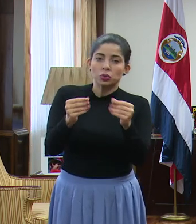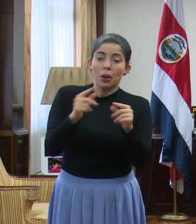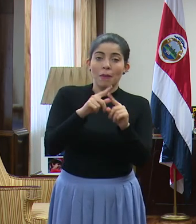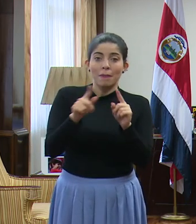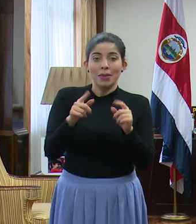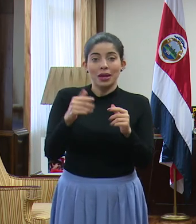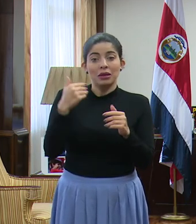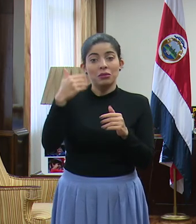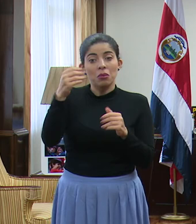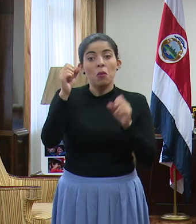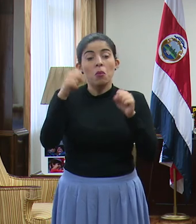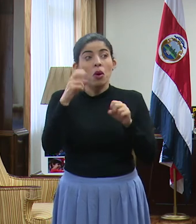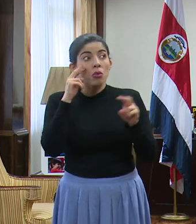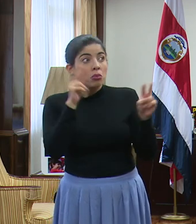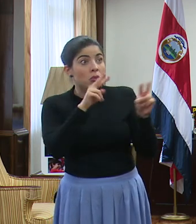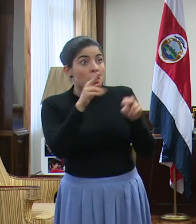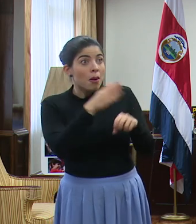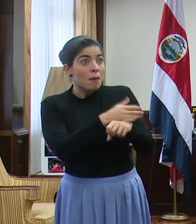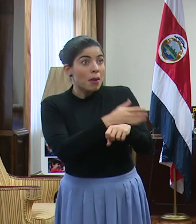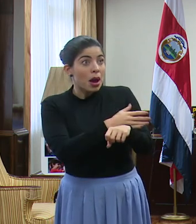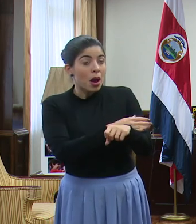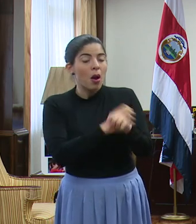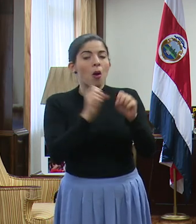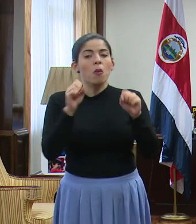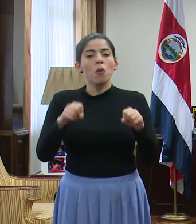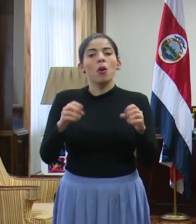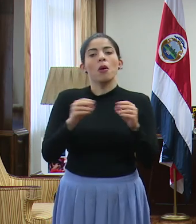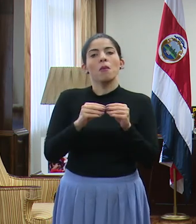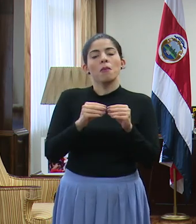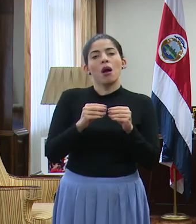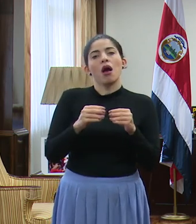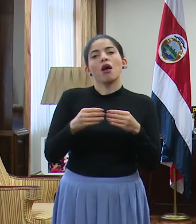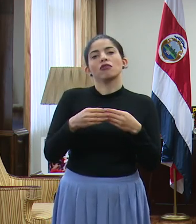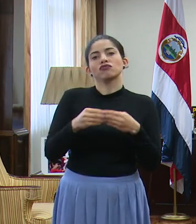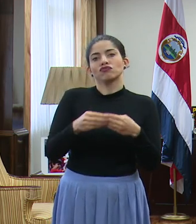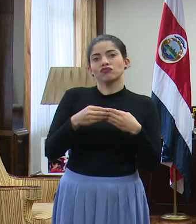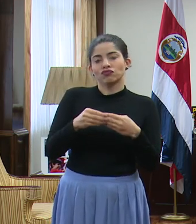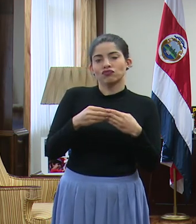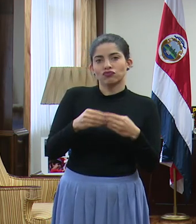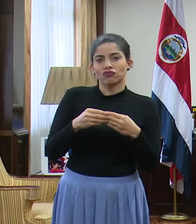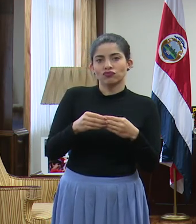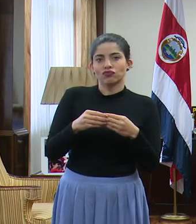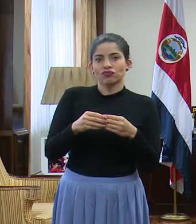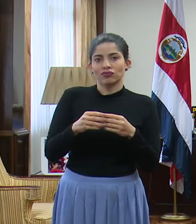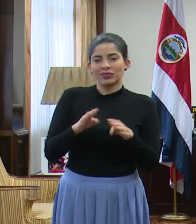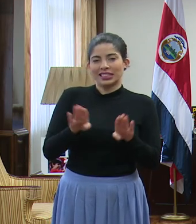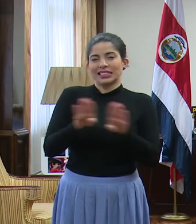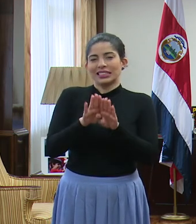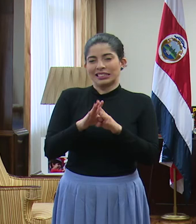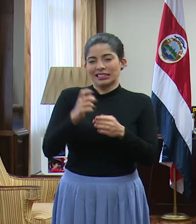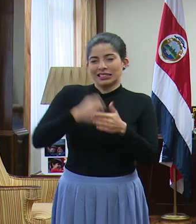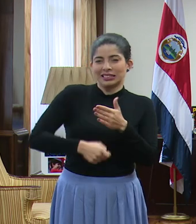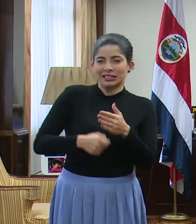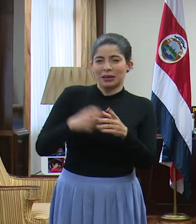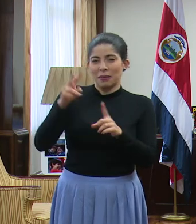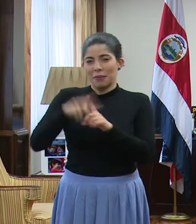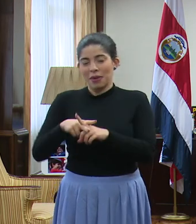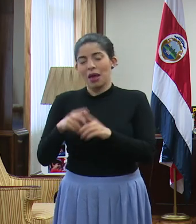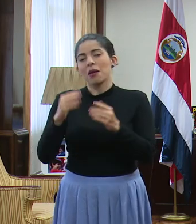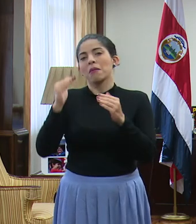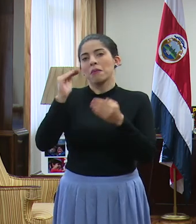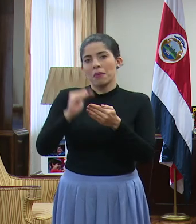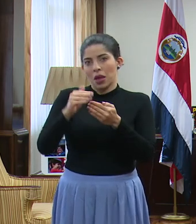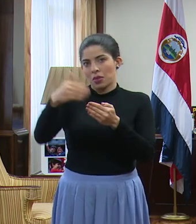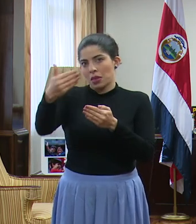decidir que las cosas han mejorado al punto de relajar muchísimo las medidas de contención. Pero este es el momento de